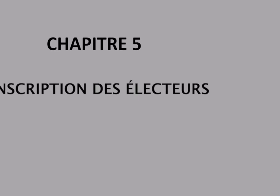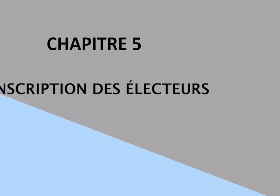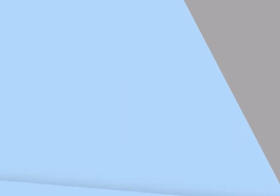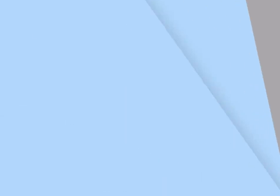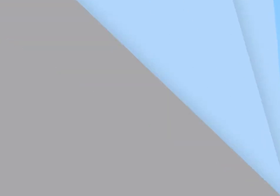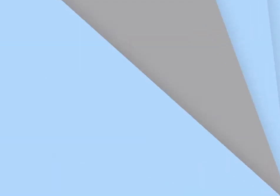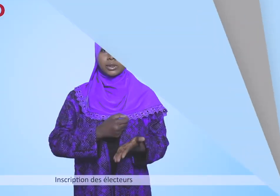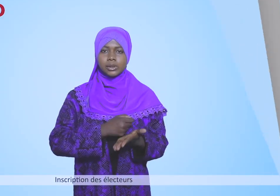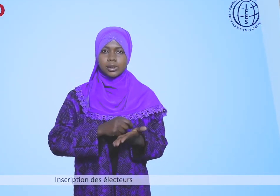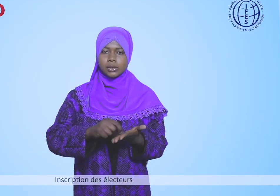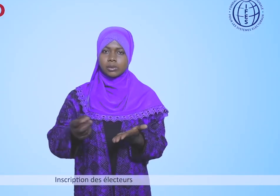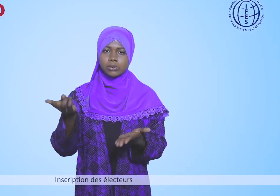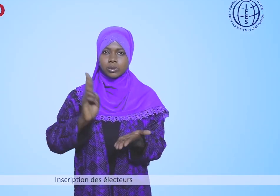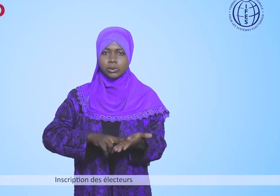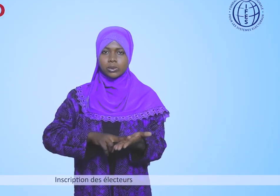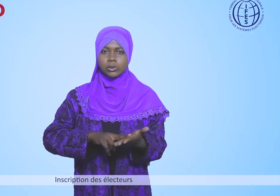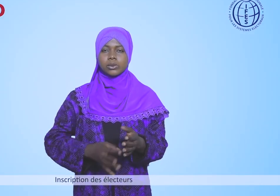L'inscription des électeurs